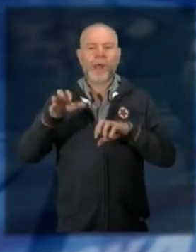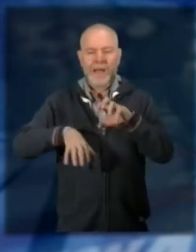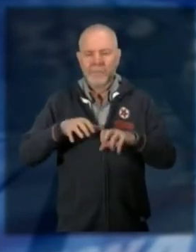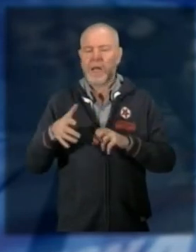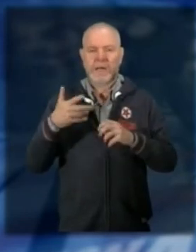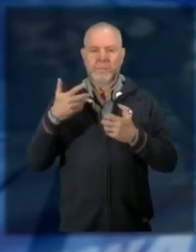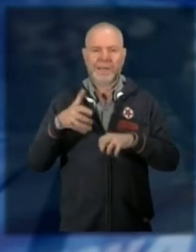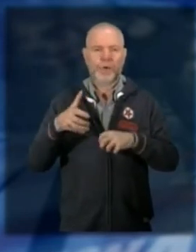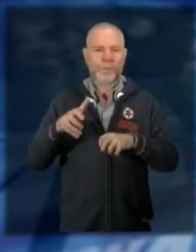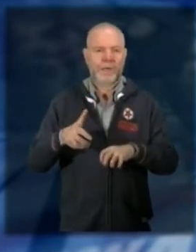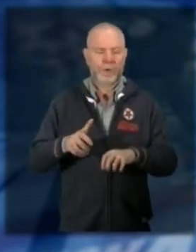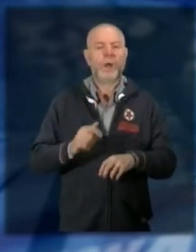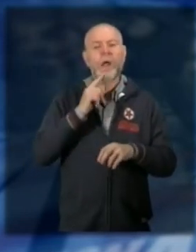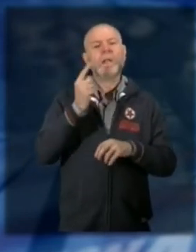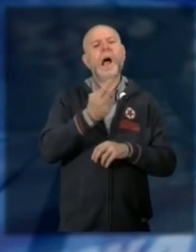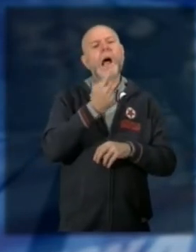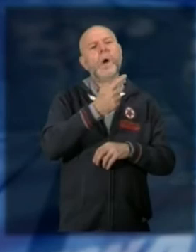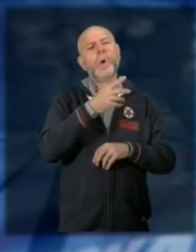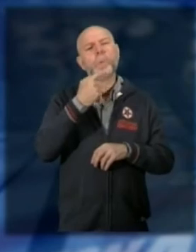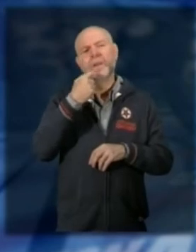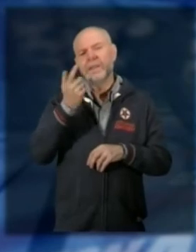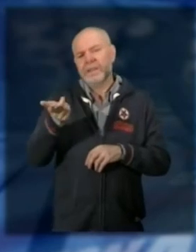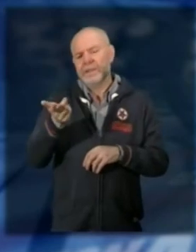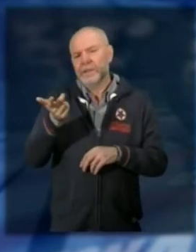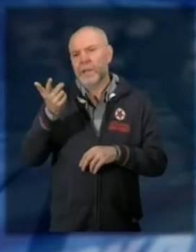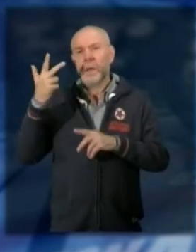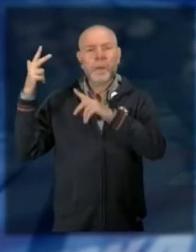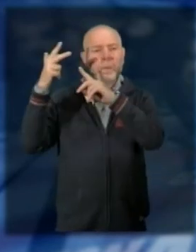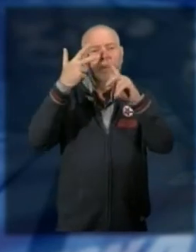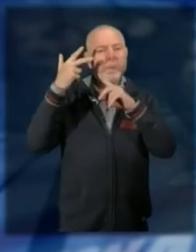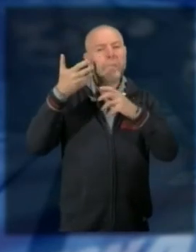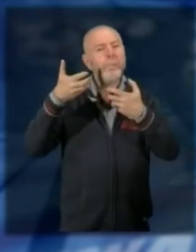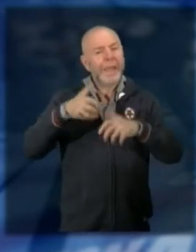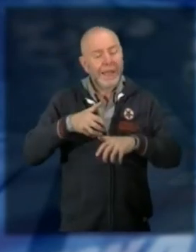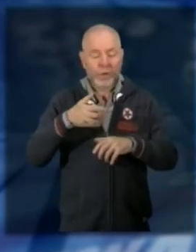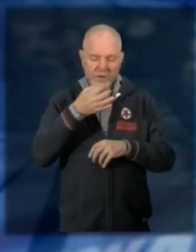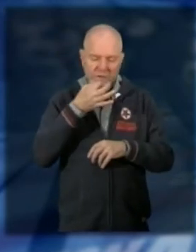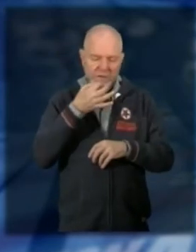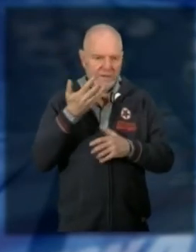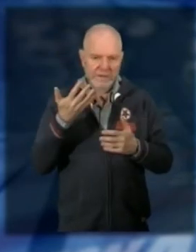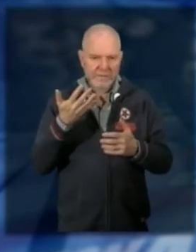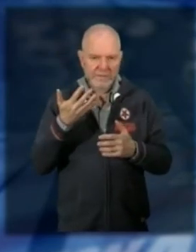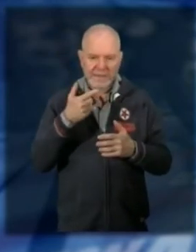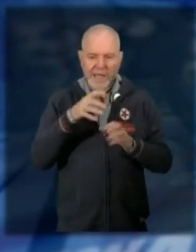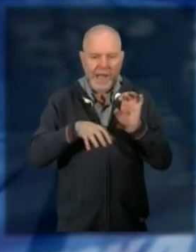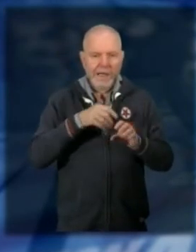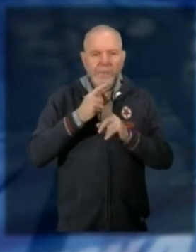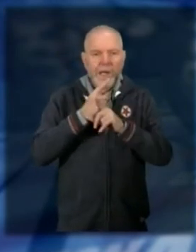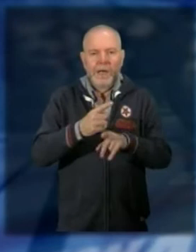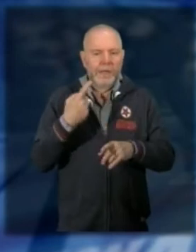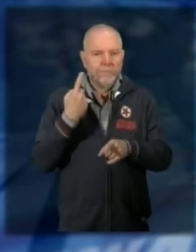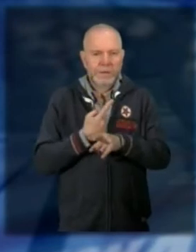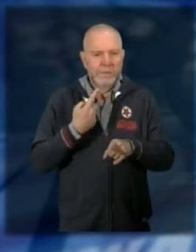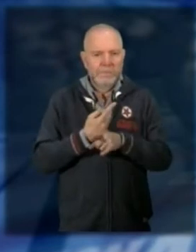alcuni operatori fanno notare che fare meno voli è anti economico e soprattutto che la fauna non può cambiare di anno in anno